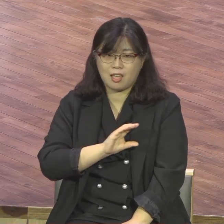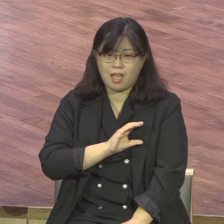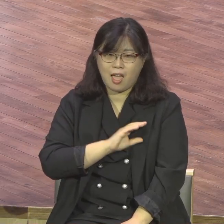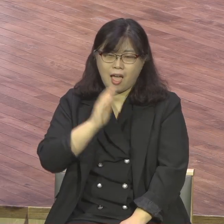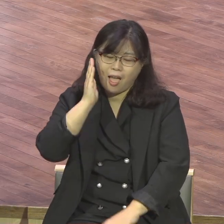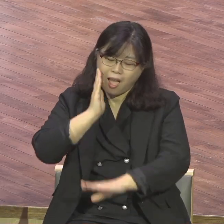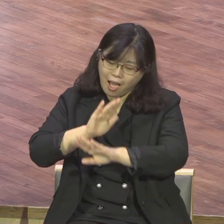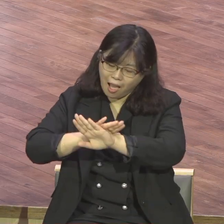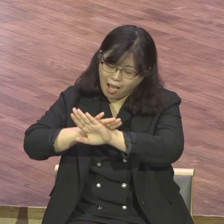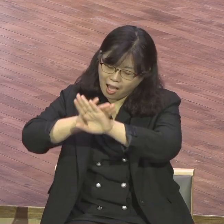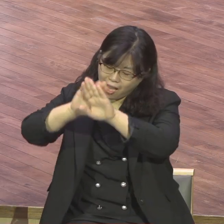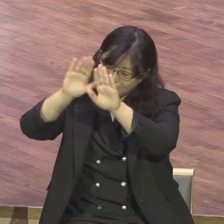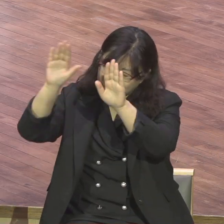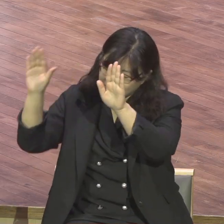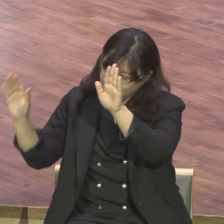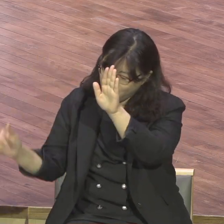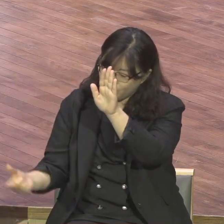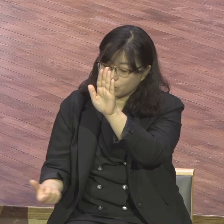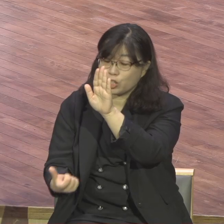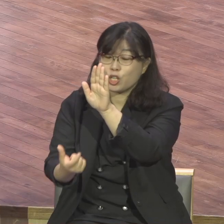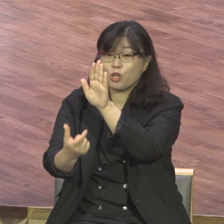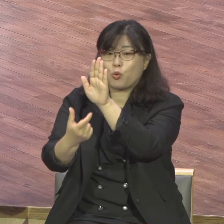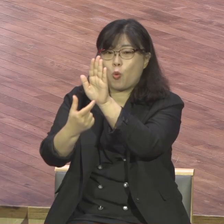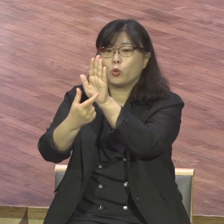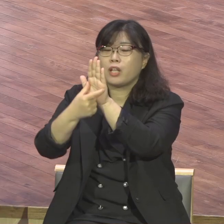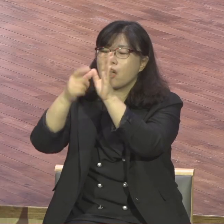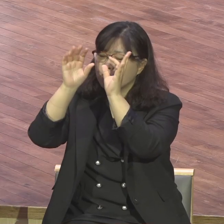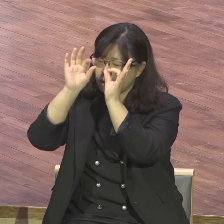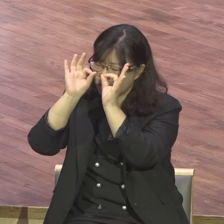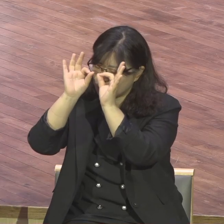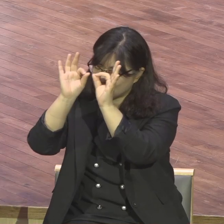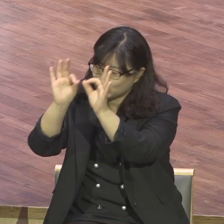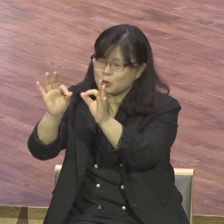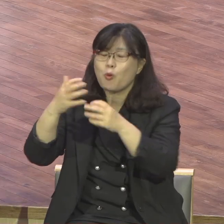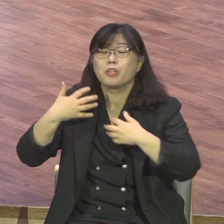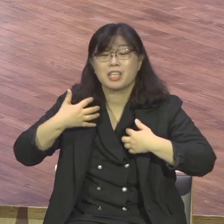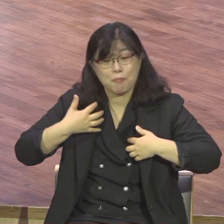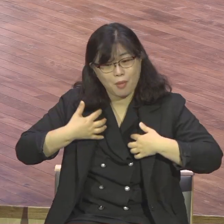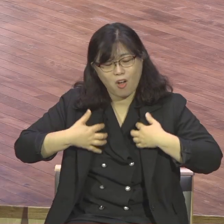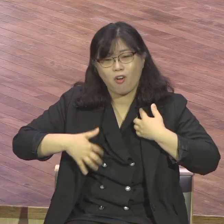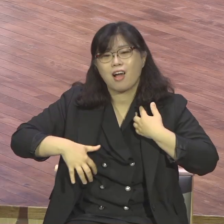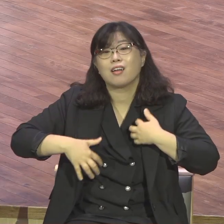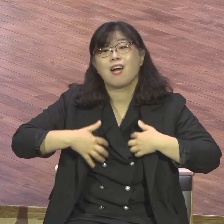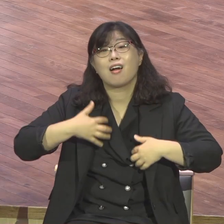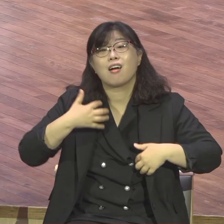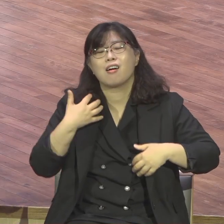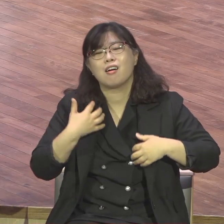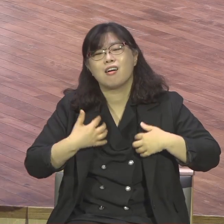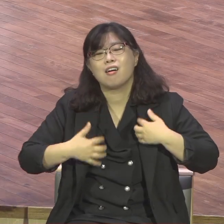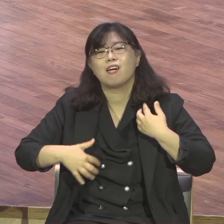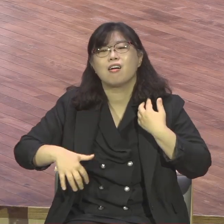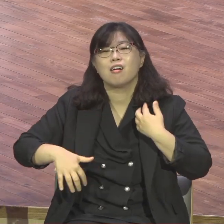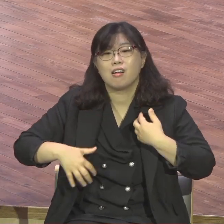하늘의 기록된 것으로 빛나라